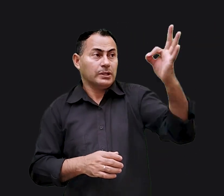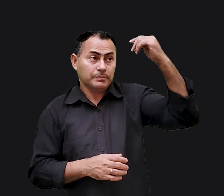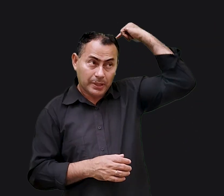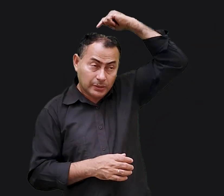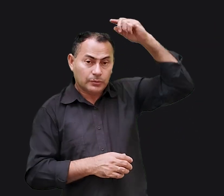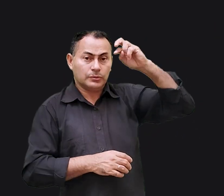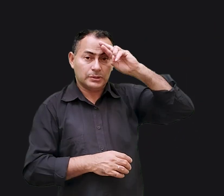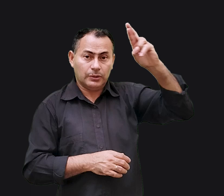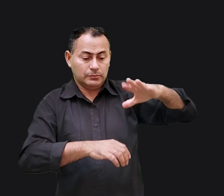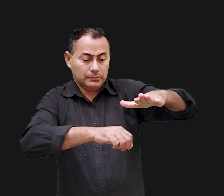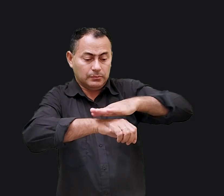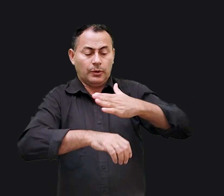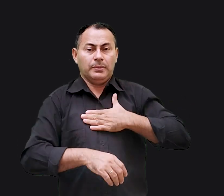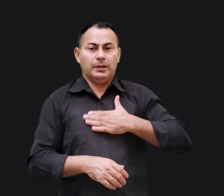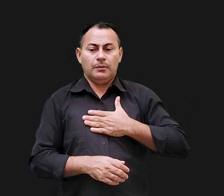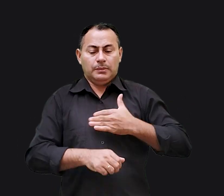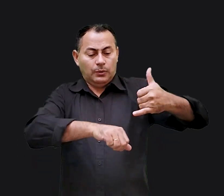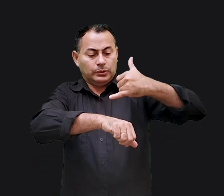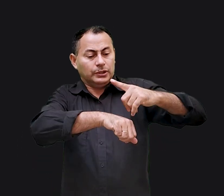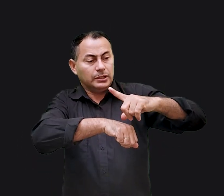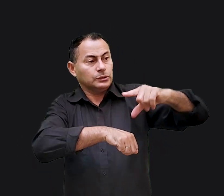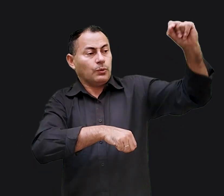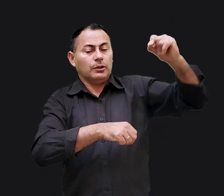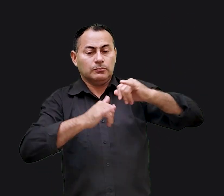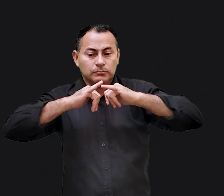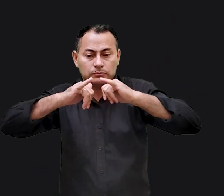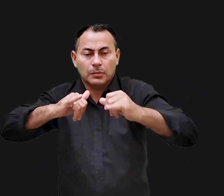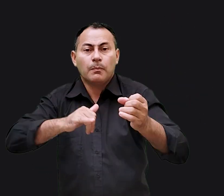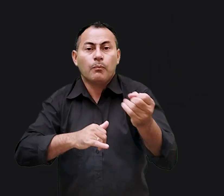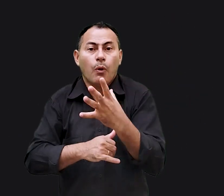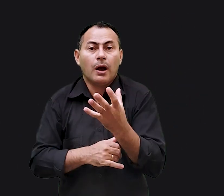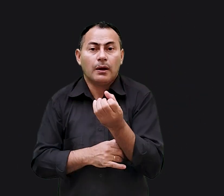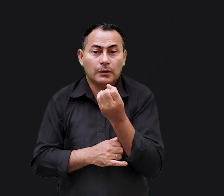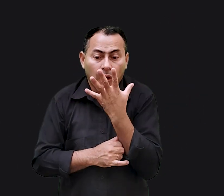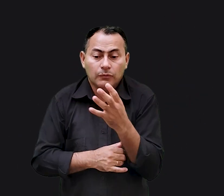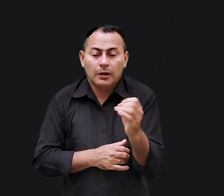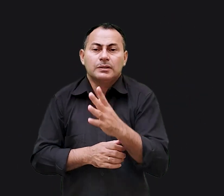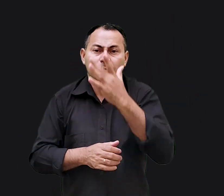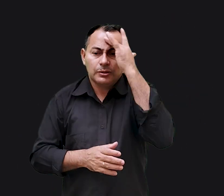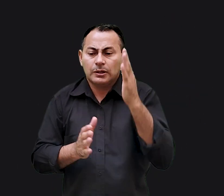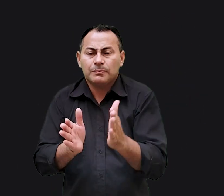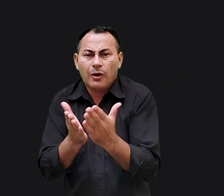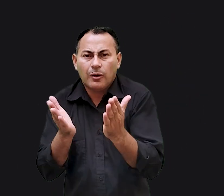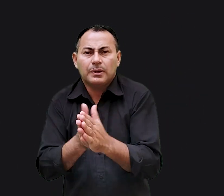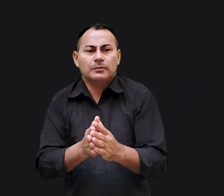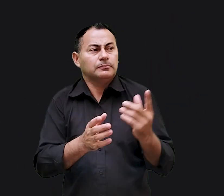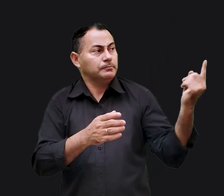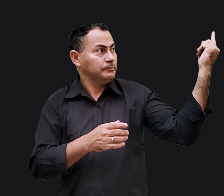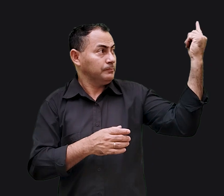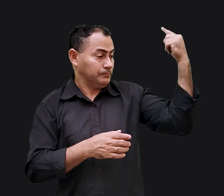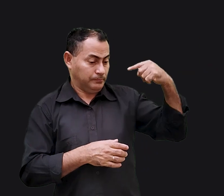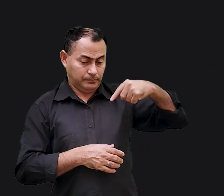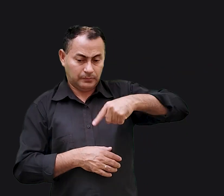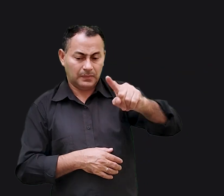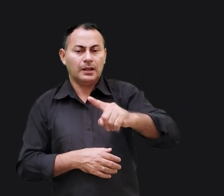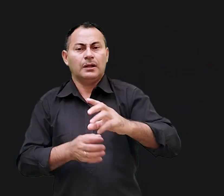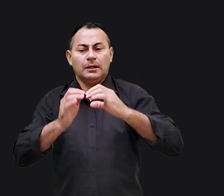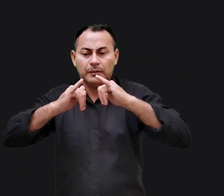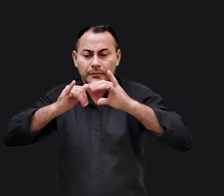O Espírito do Senhor está sobre mim porque Ele me ungiu para pregar boas novas aos pobres. Ele me enviou para proclamar liberdade